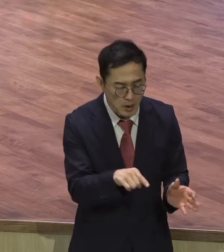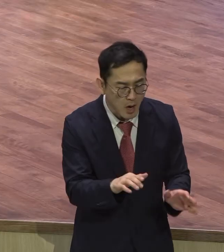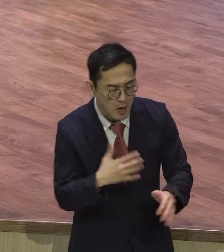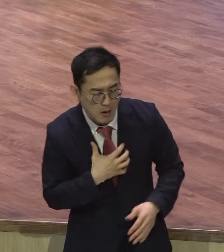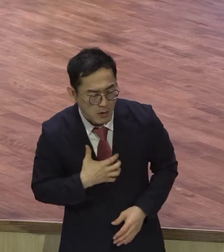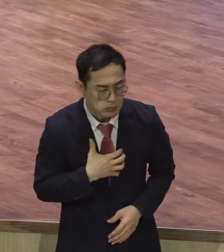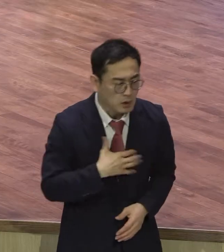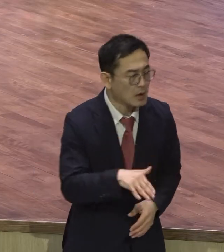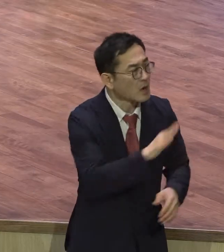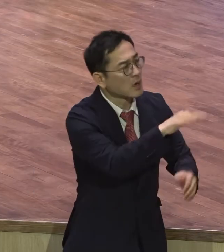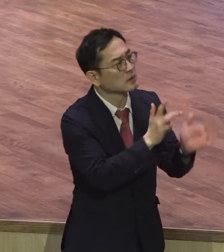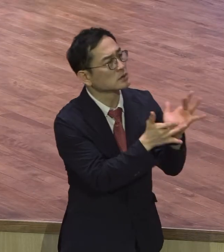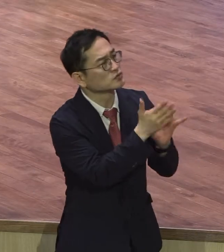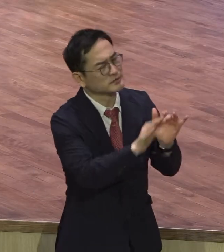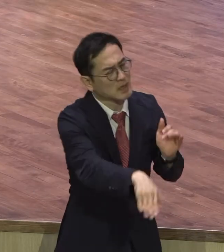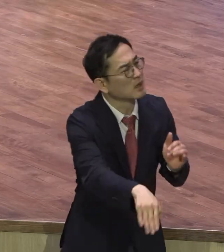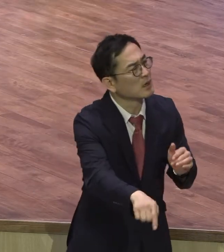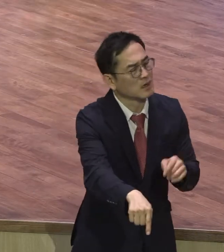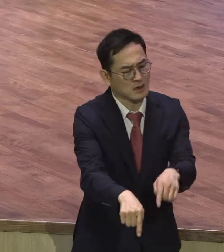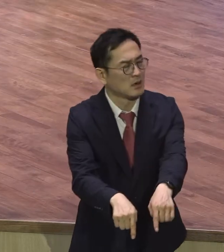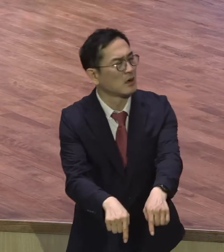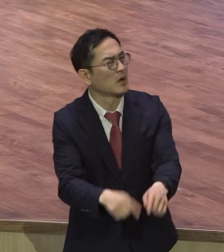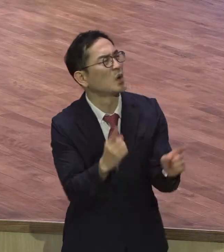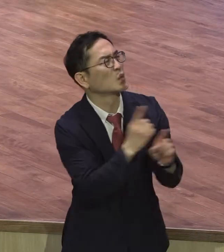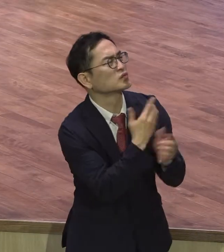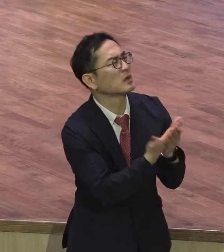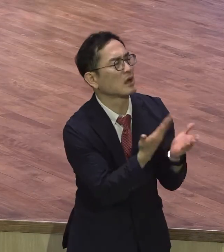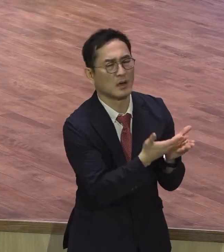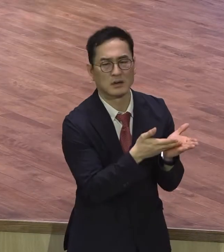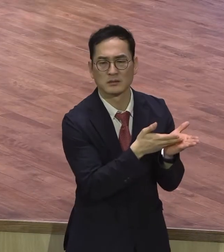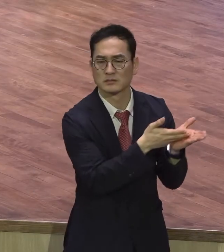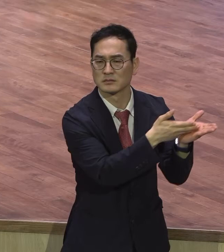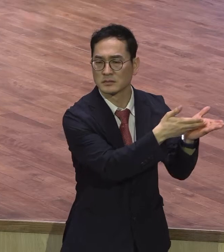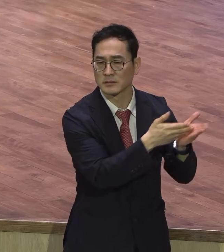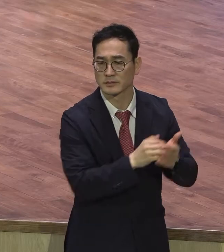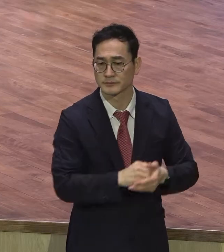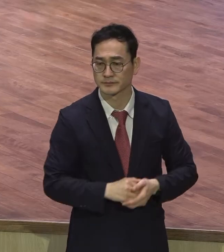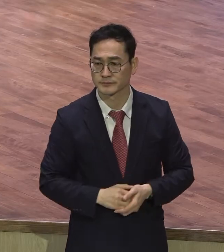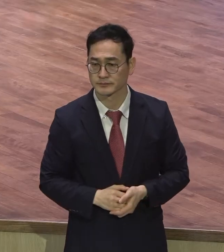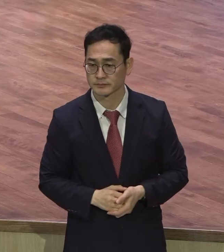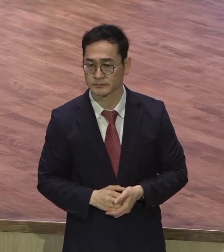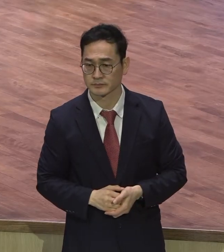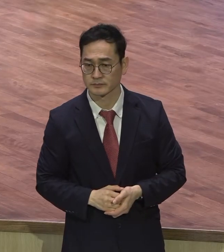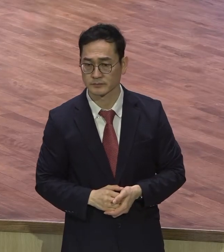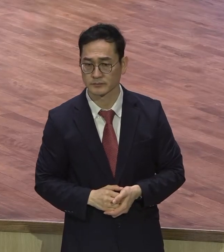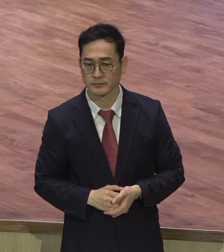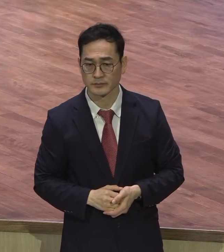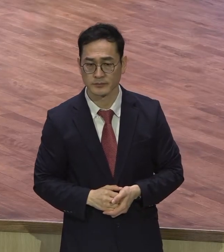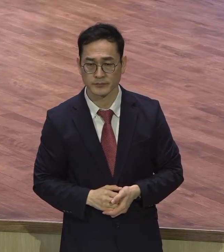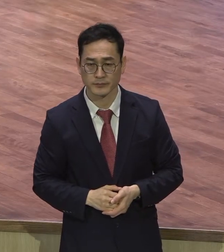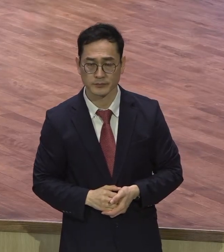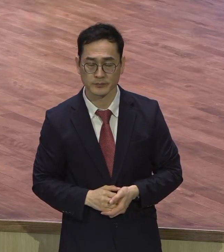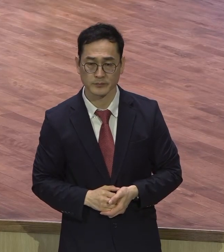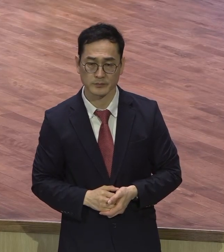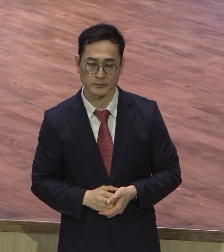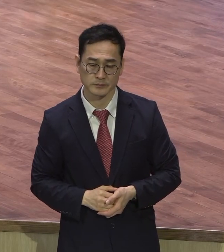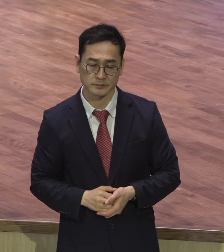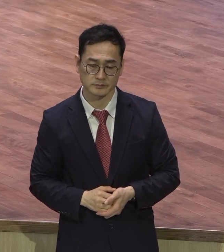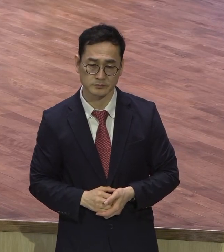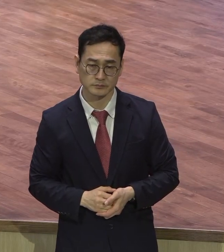보고 예수님께 찾아와서 고쳐달라고 강구를 합니다. 찾아와서. 이 모습을 통해서 우리는